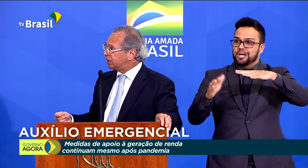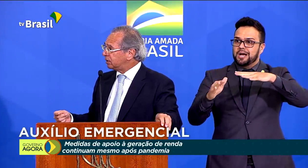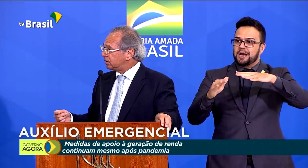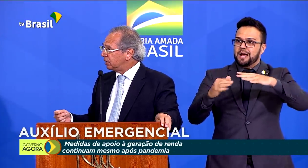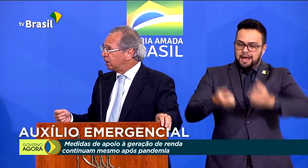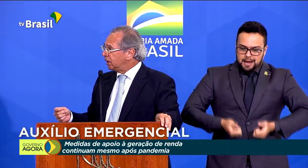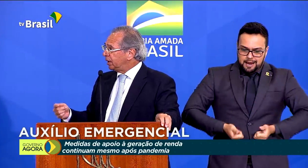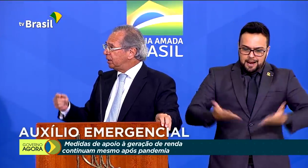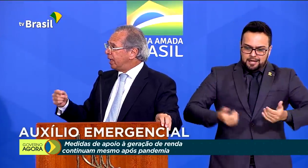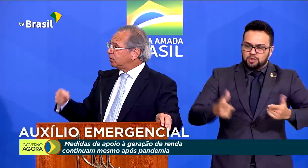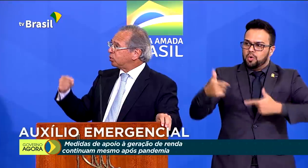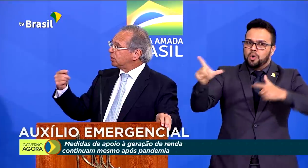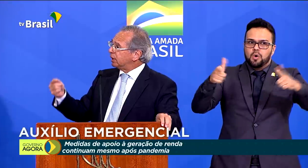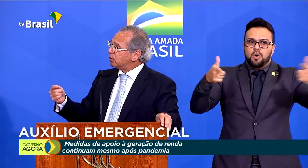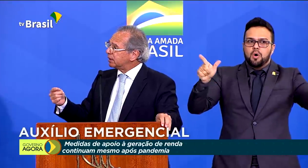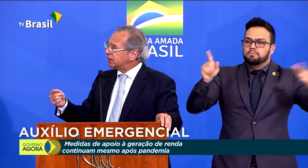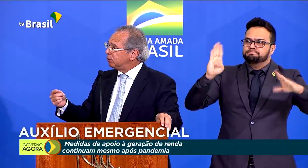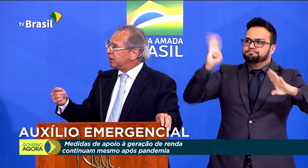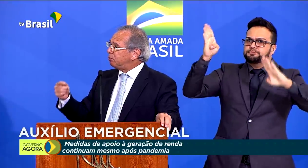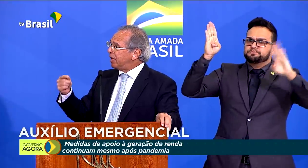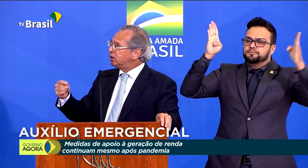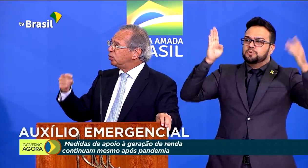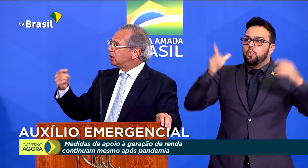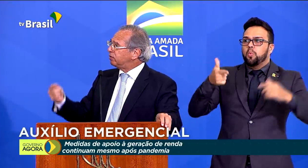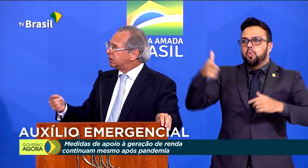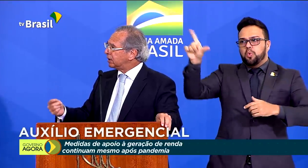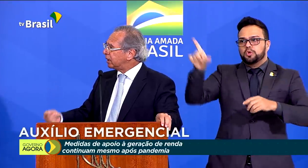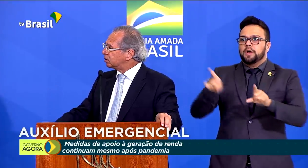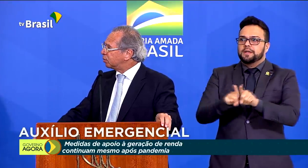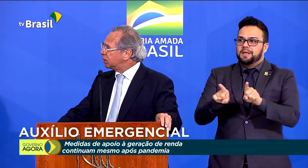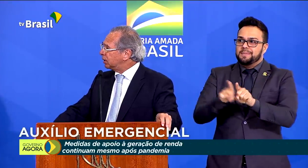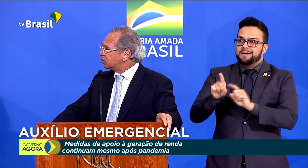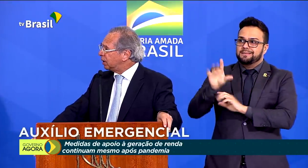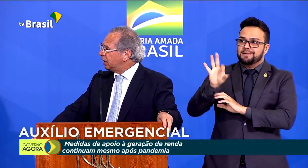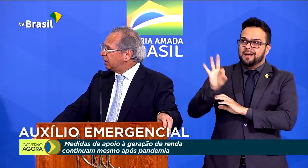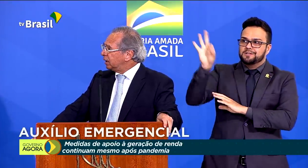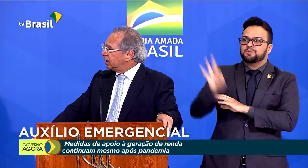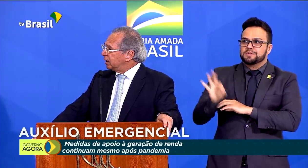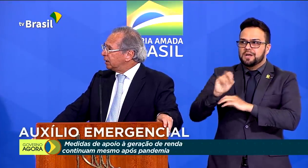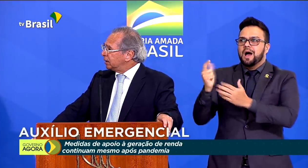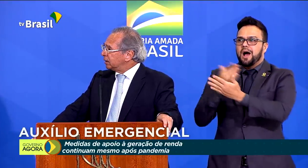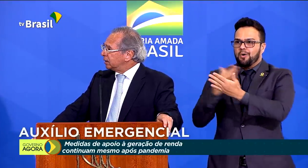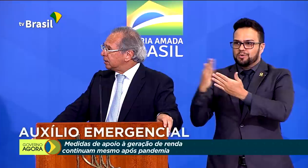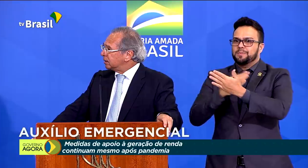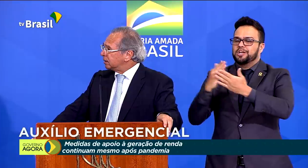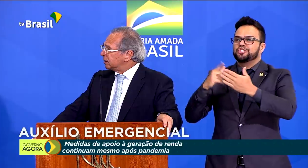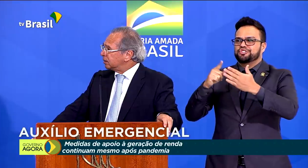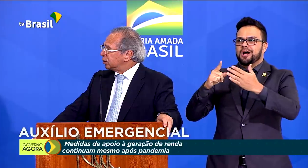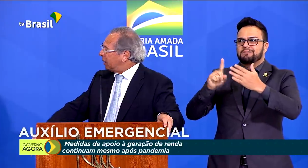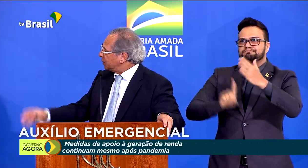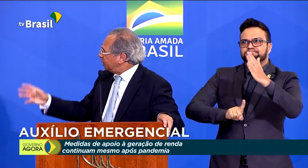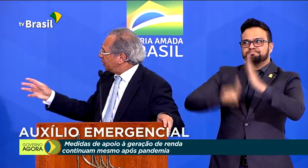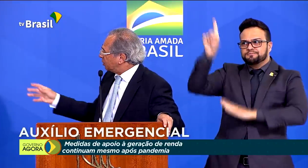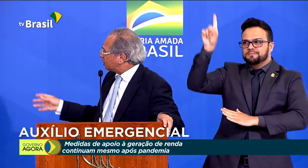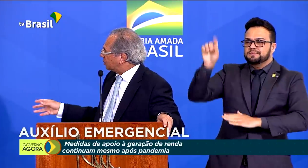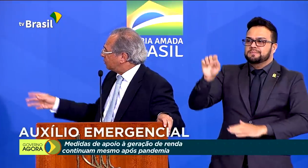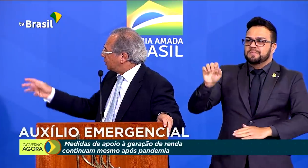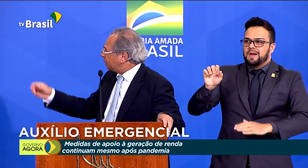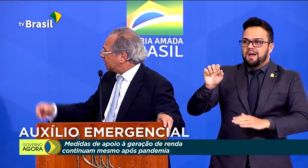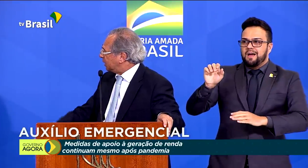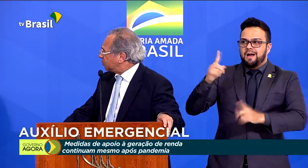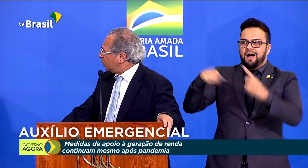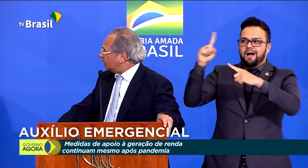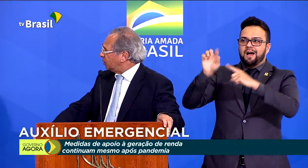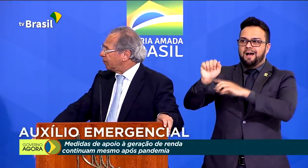outros emergentes e 10% acima da média dos avançados. Portanto, demais ministros,